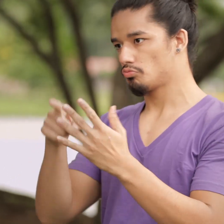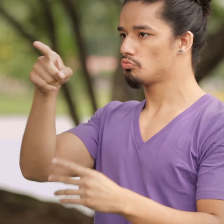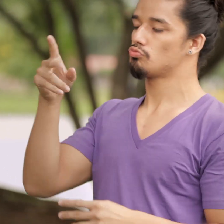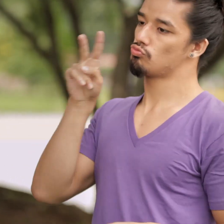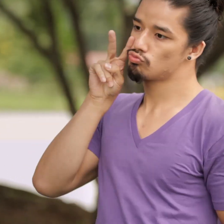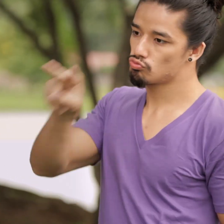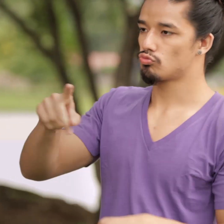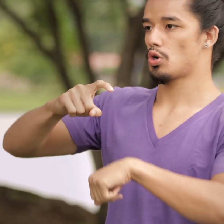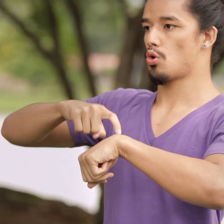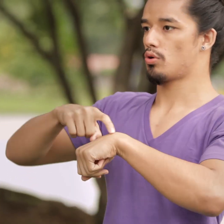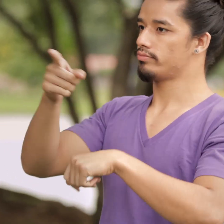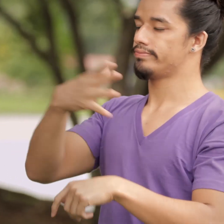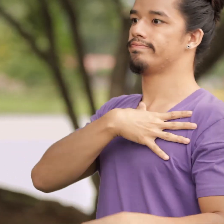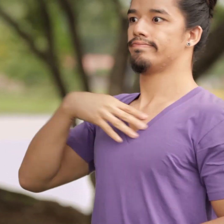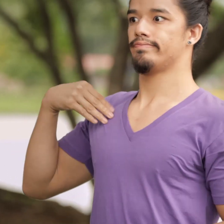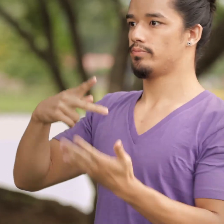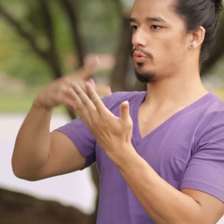a la hora de tu programa favorito.